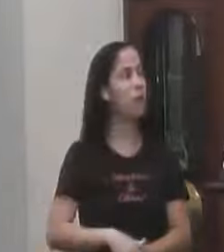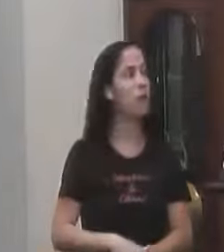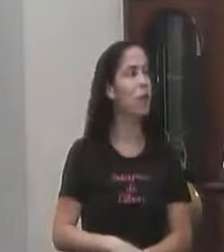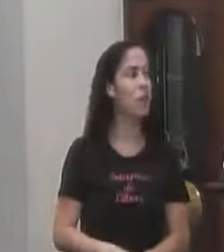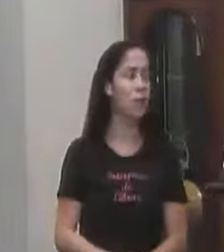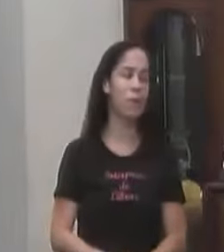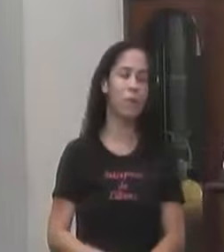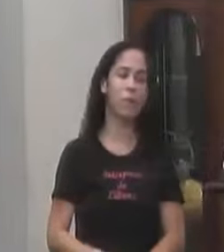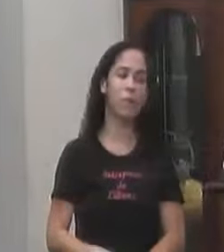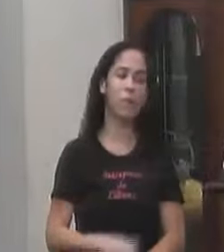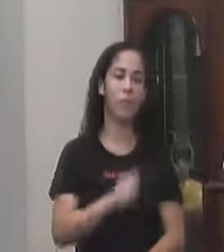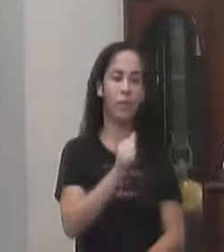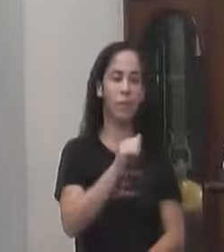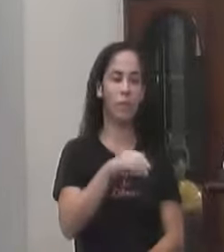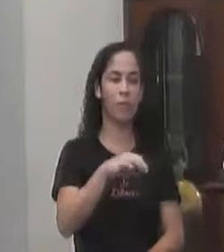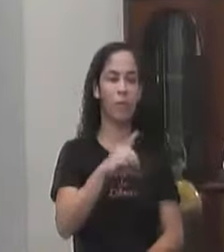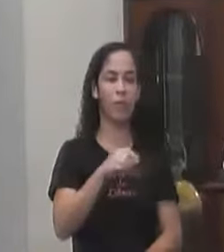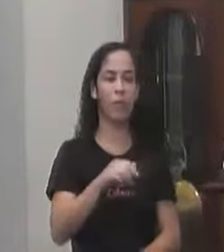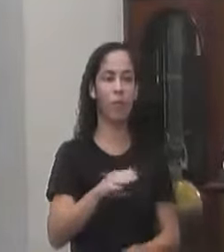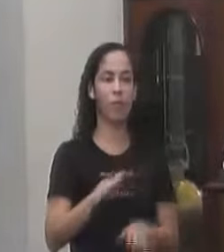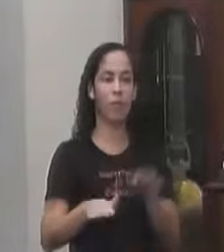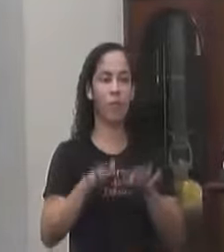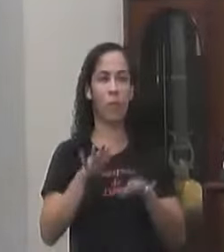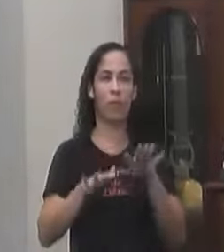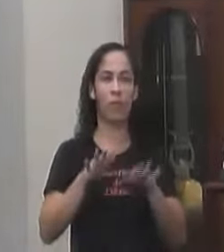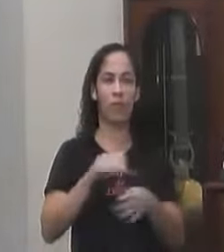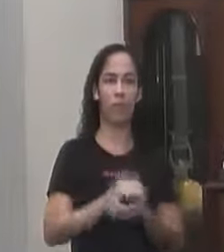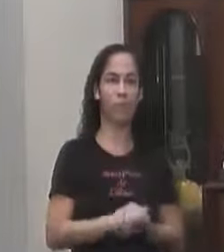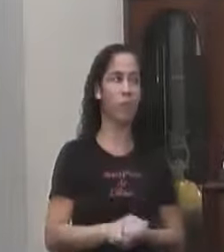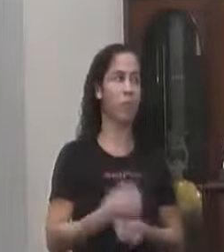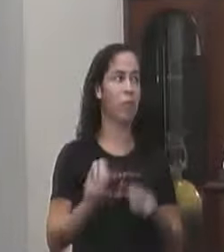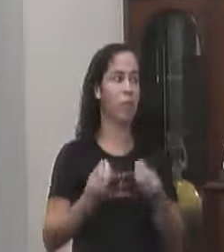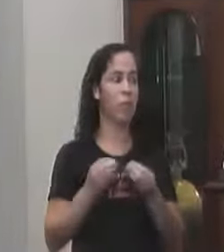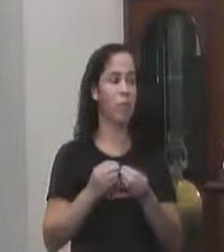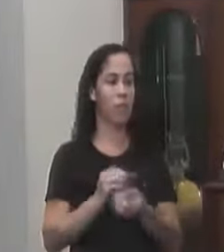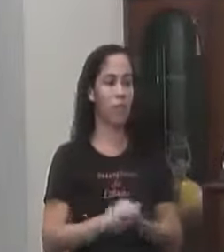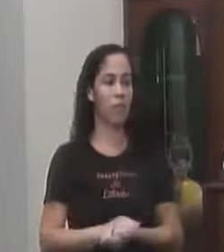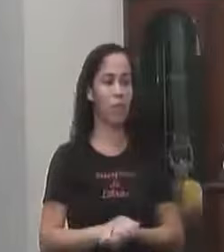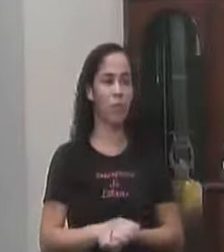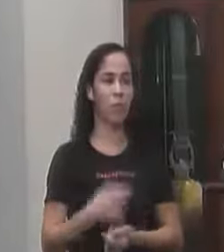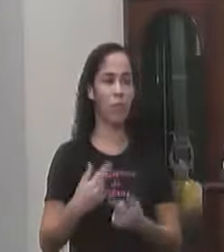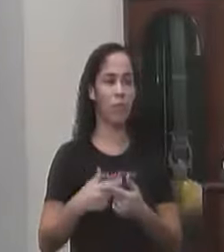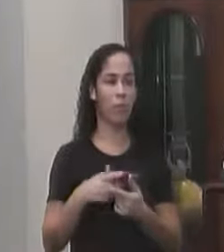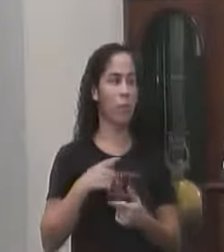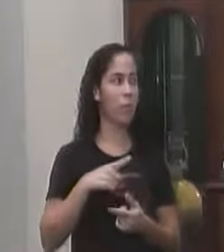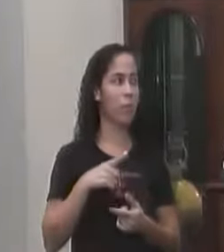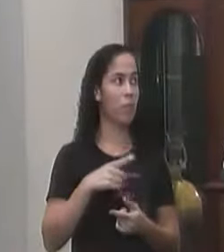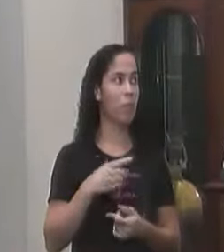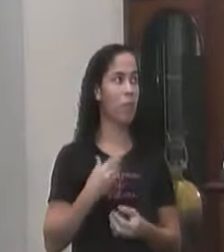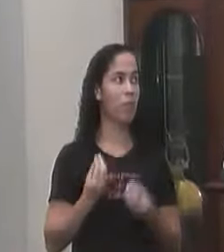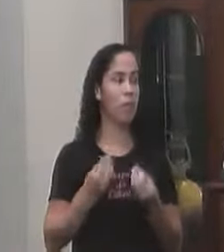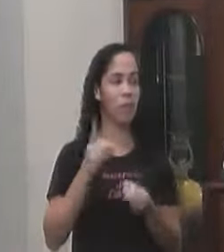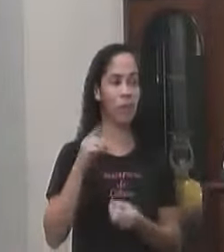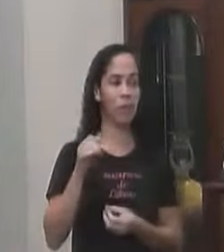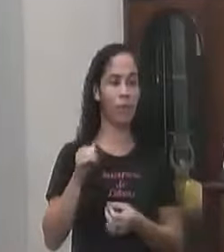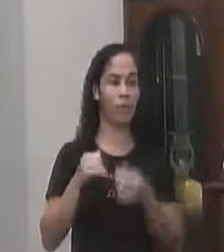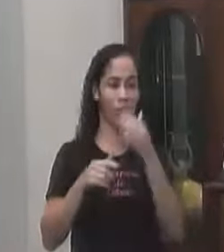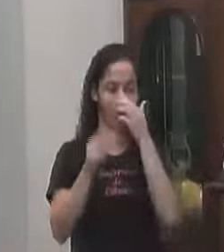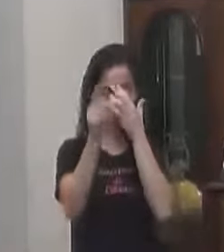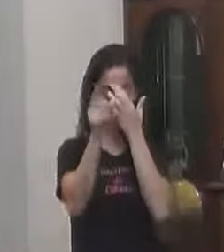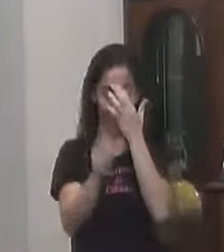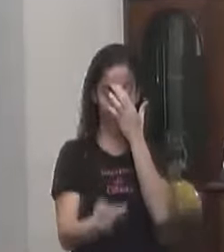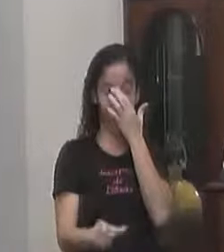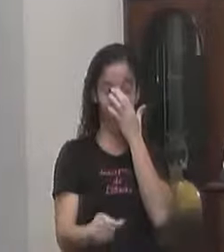Ainda está está em cima Do arreio Porque ele tem David O perfil